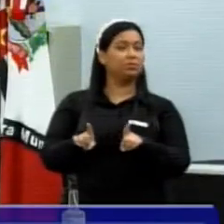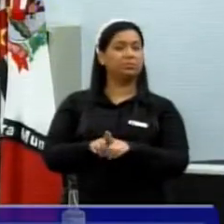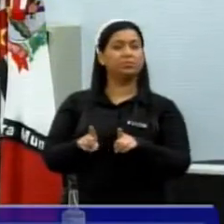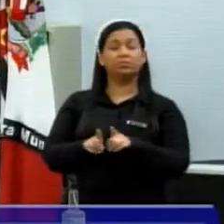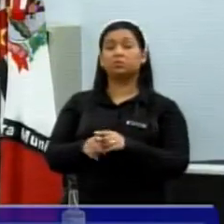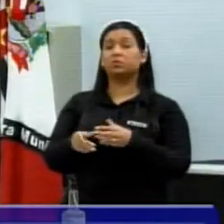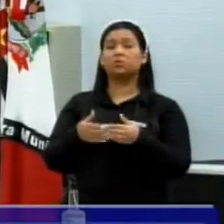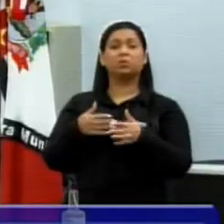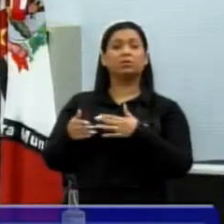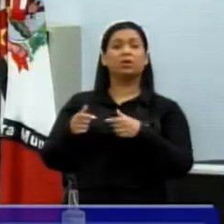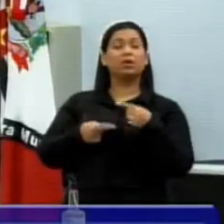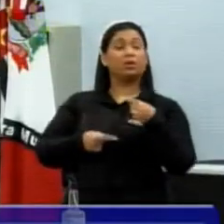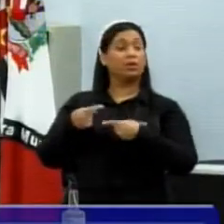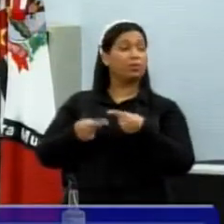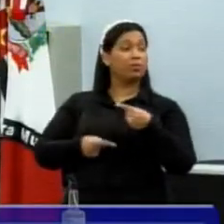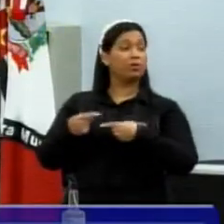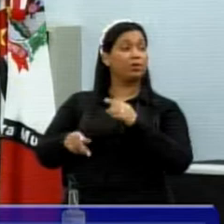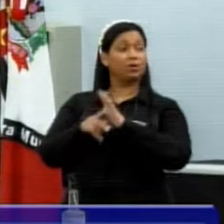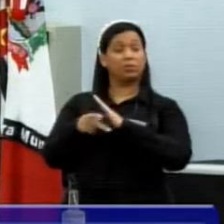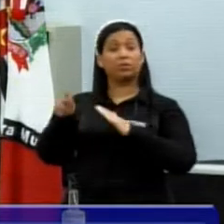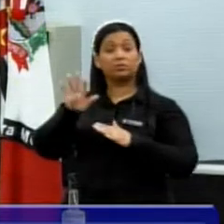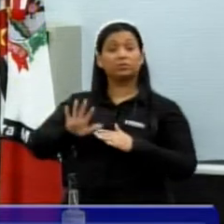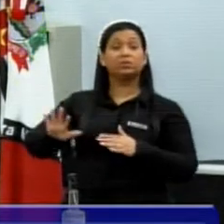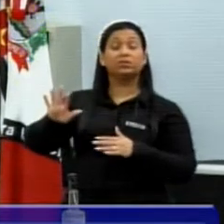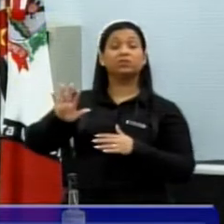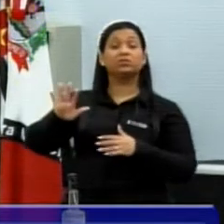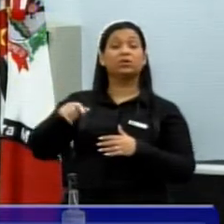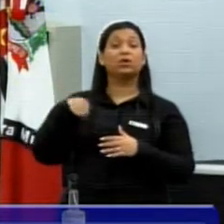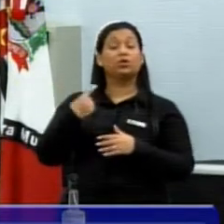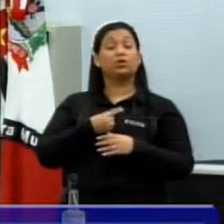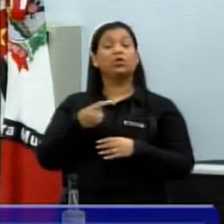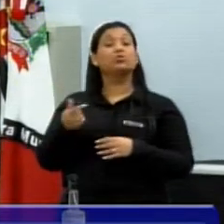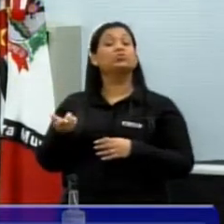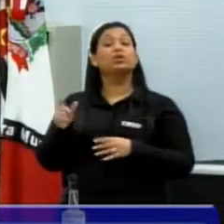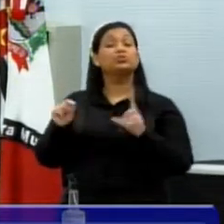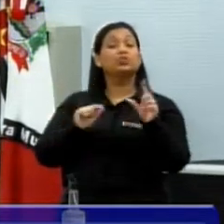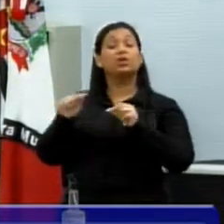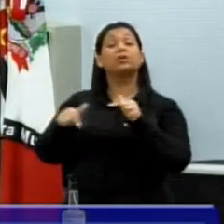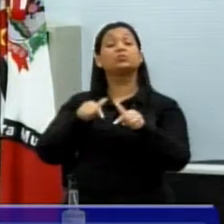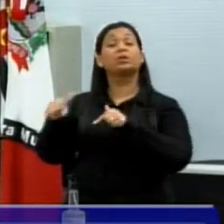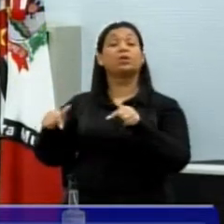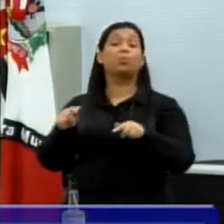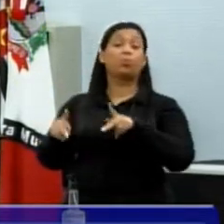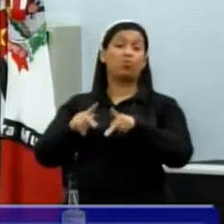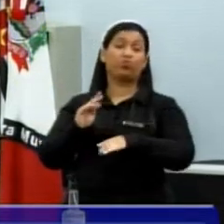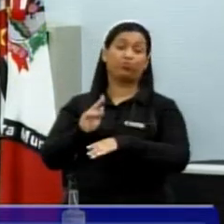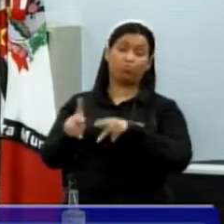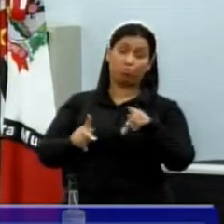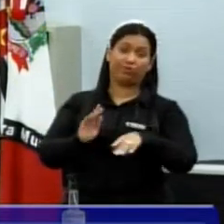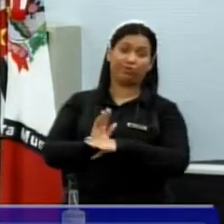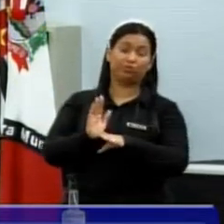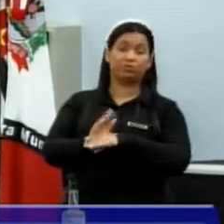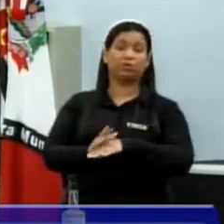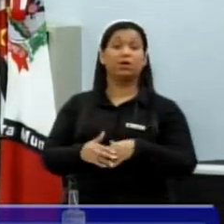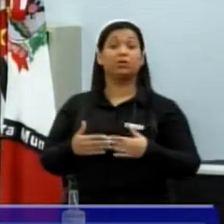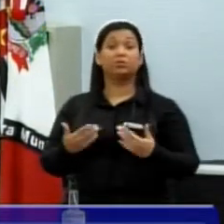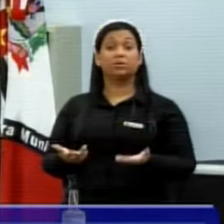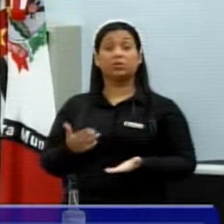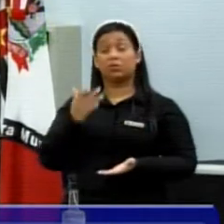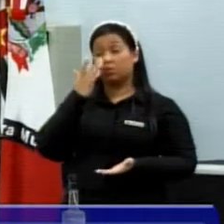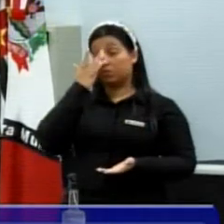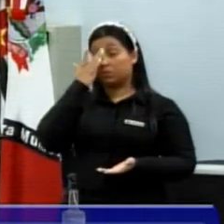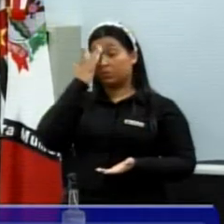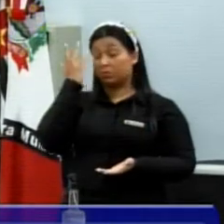político que é dessa região que nós elegemos para trabalhar para a população. Essa é o que eu penso. Ele não deu,